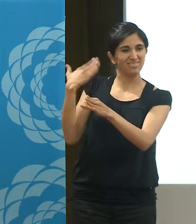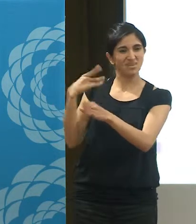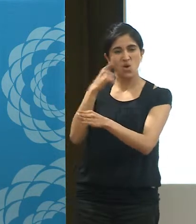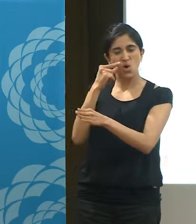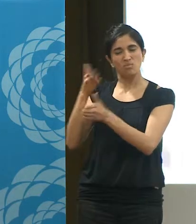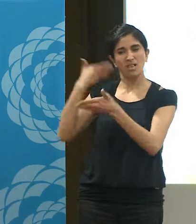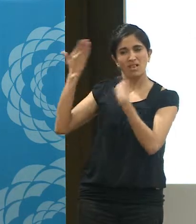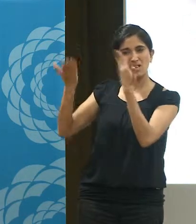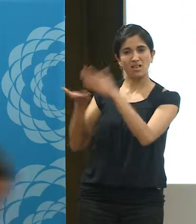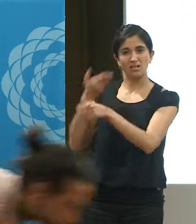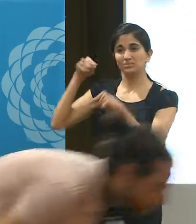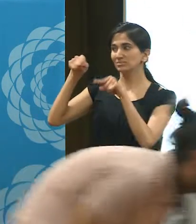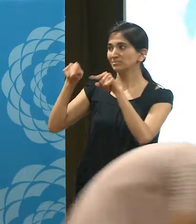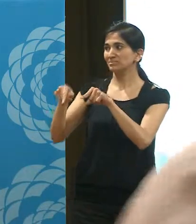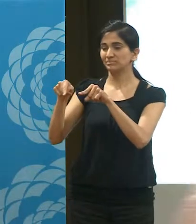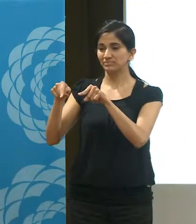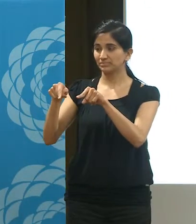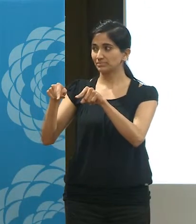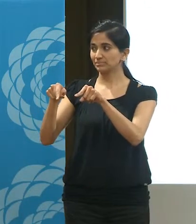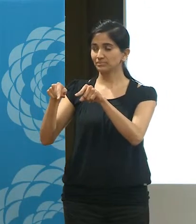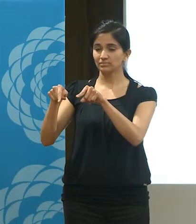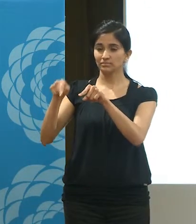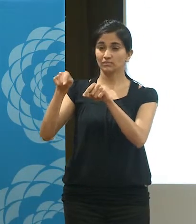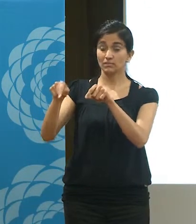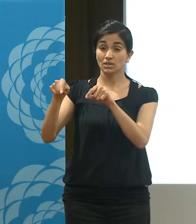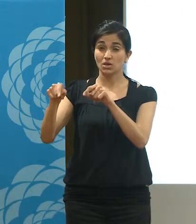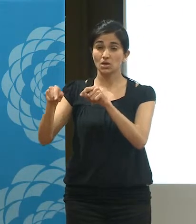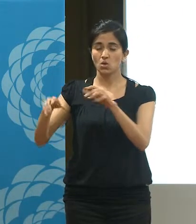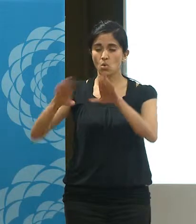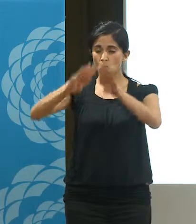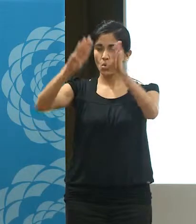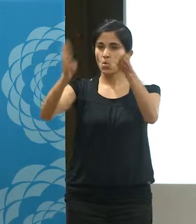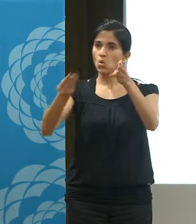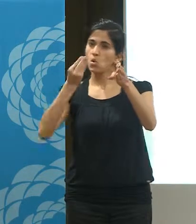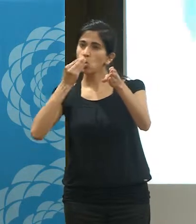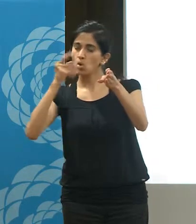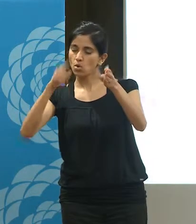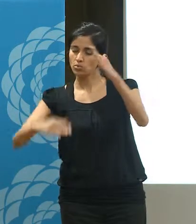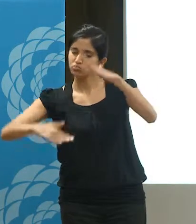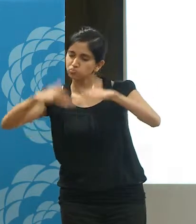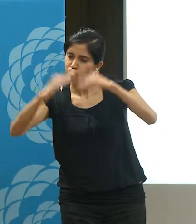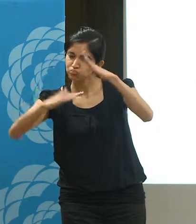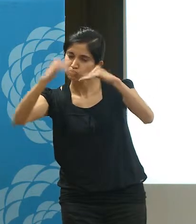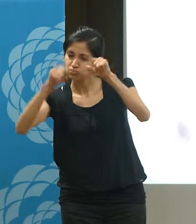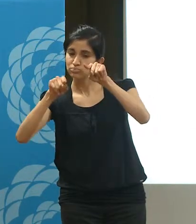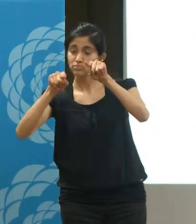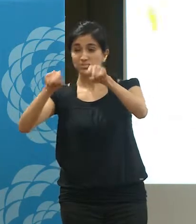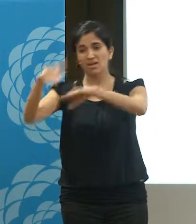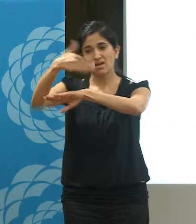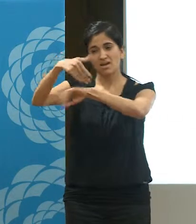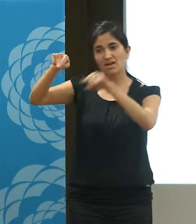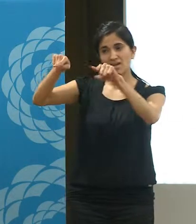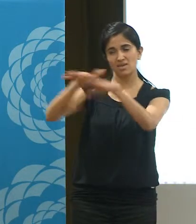compañeros de RNMA, mañana levantamos la antena. Se construyó un comedor, que funciona hoy en una de las casas, en una de las